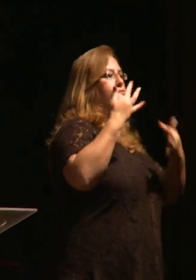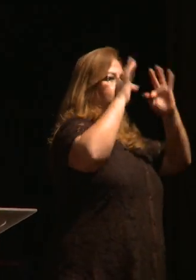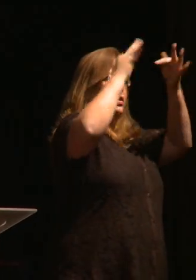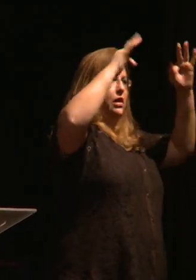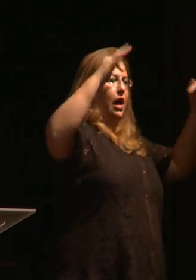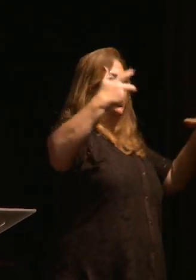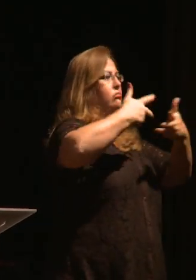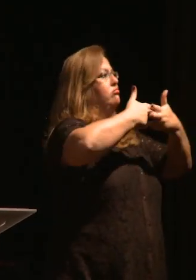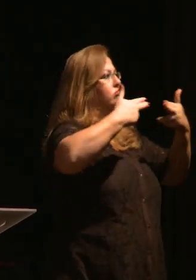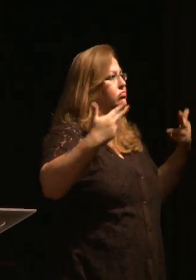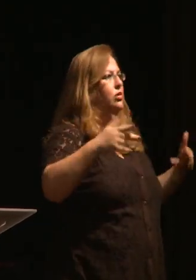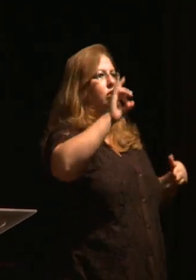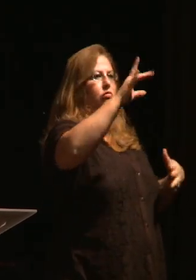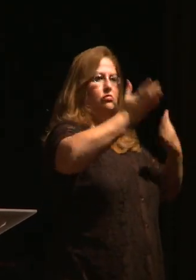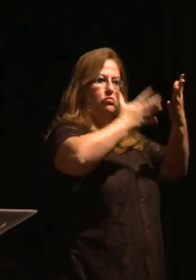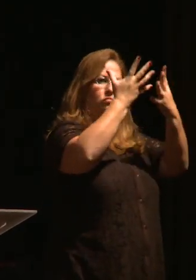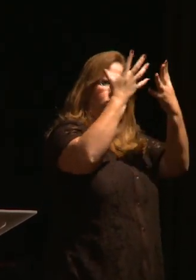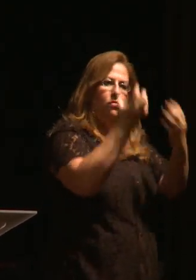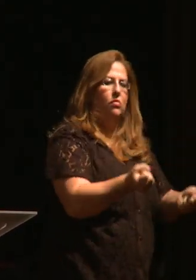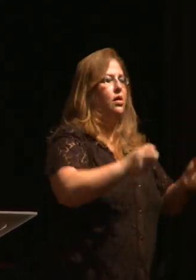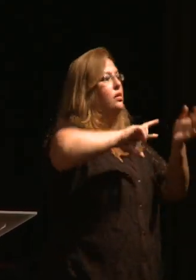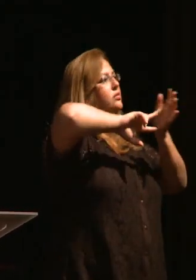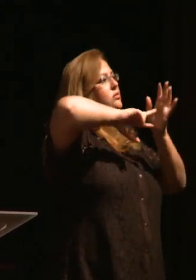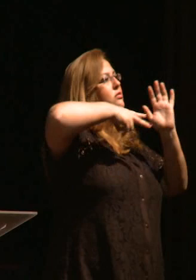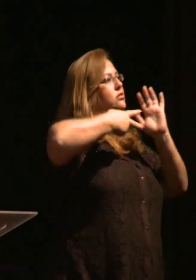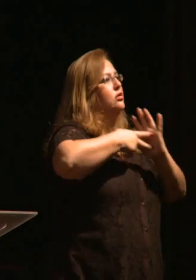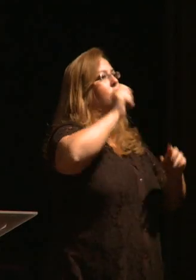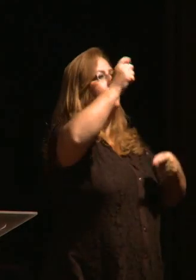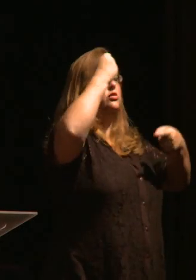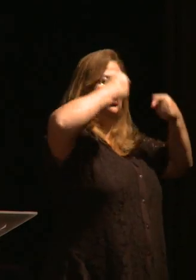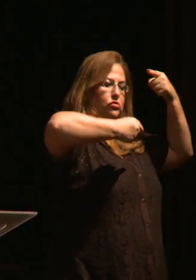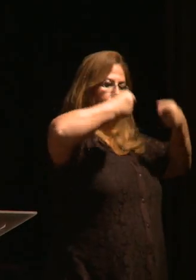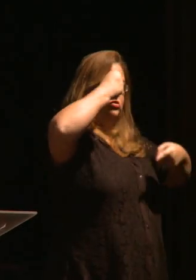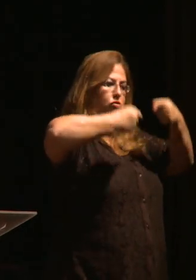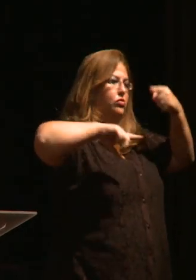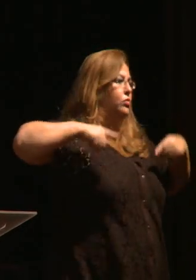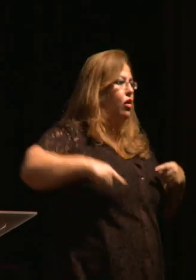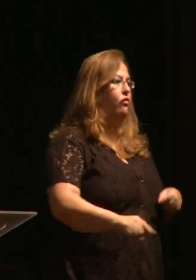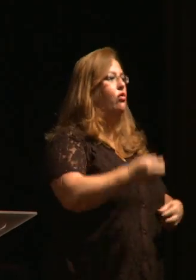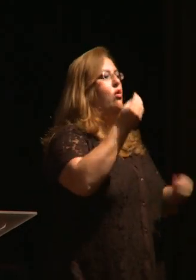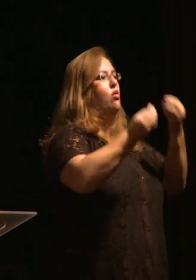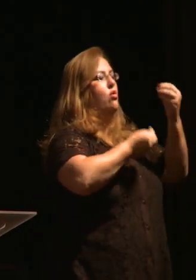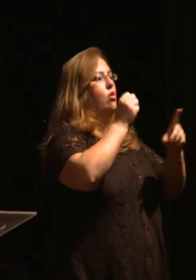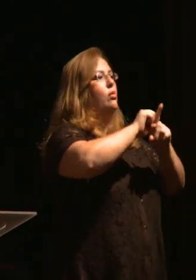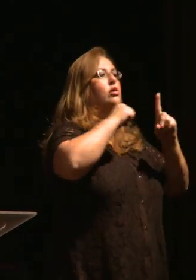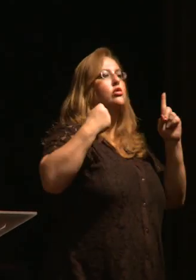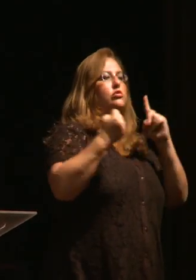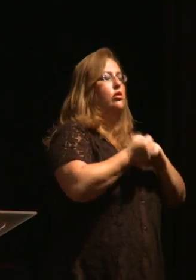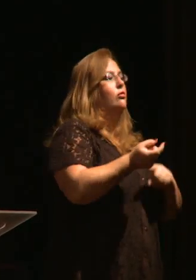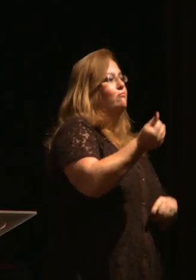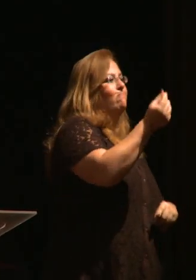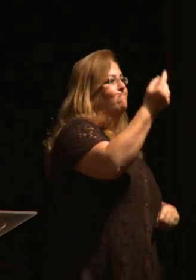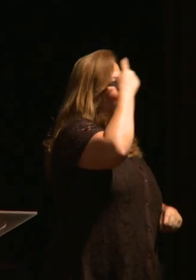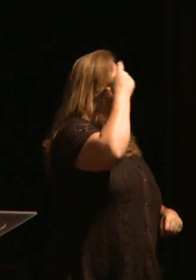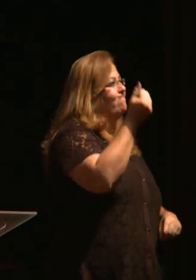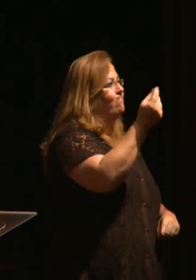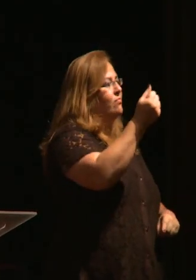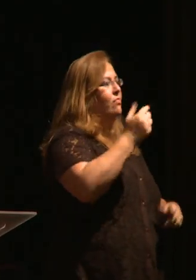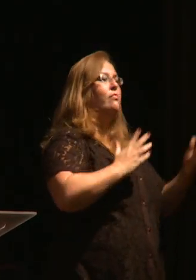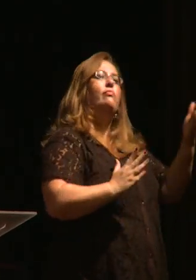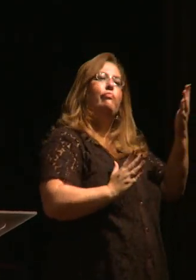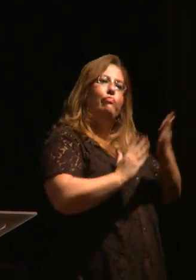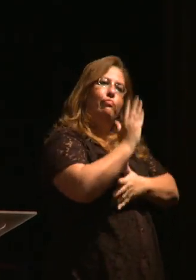intervenção técnica para o acolhimento, mas significa a discutir o quanto essa sociedade capitalista faz com que nós